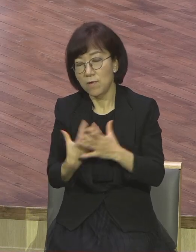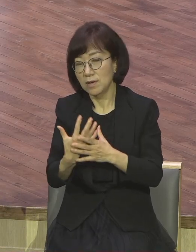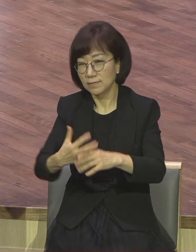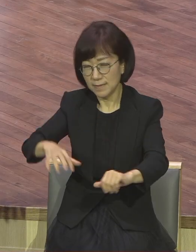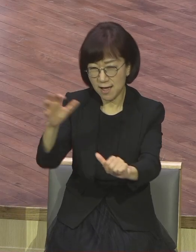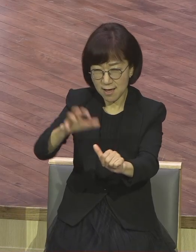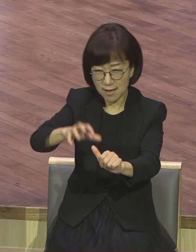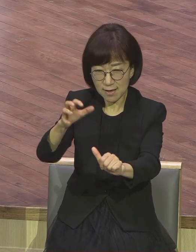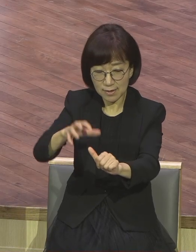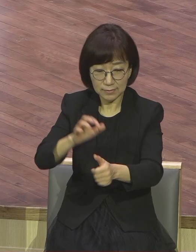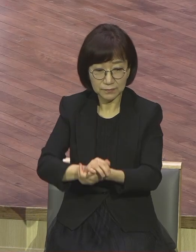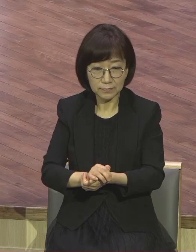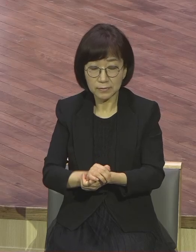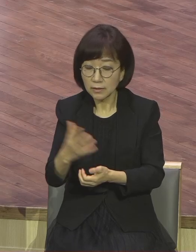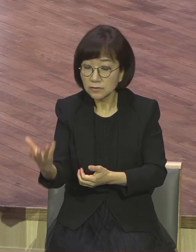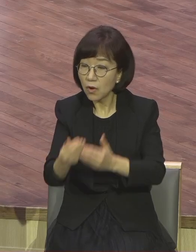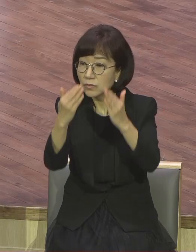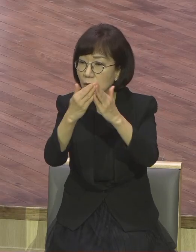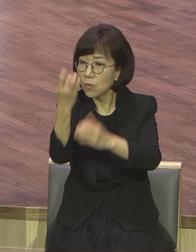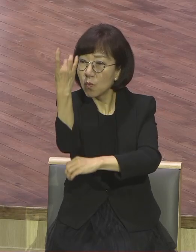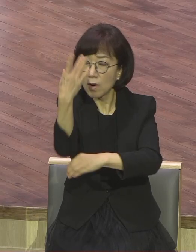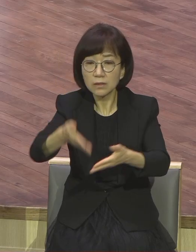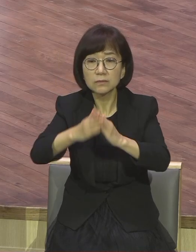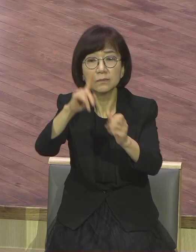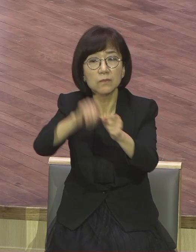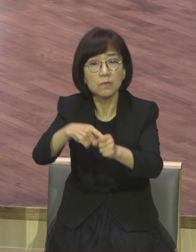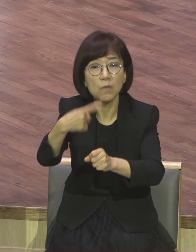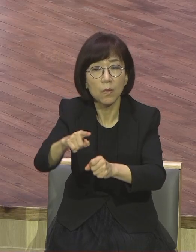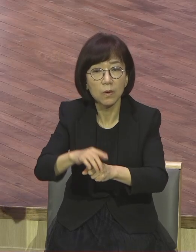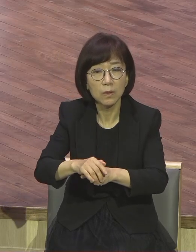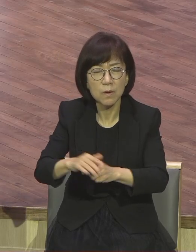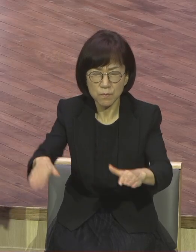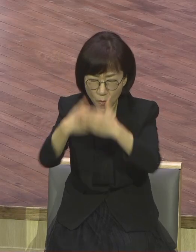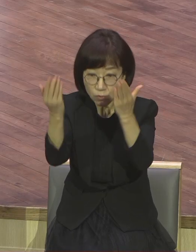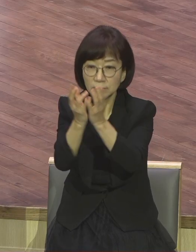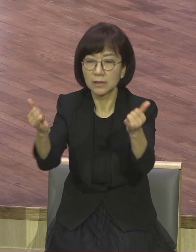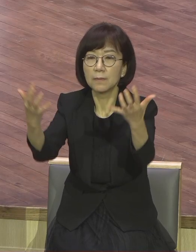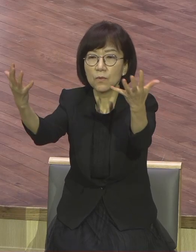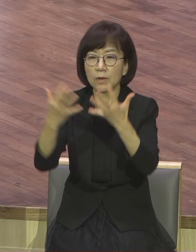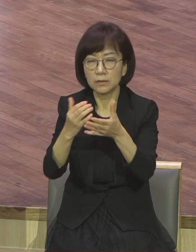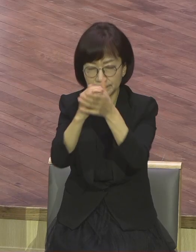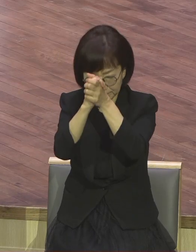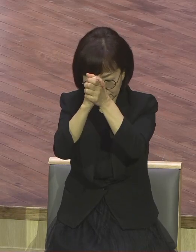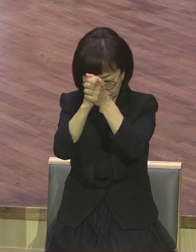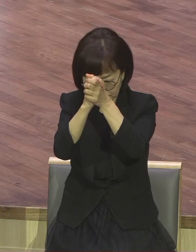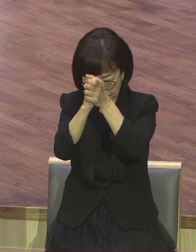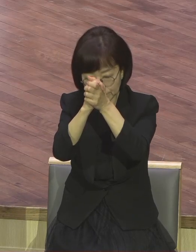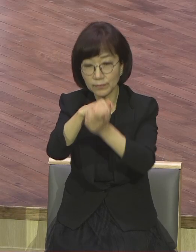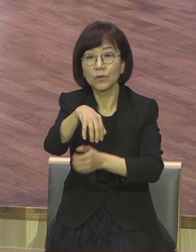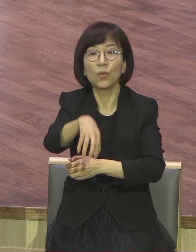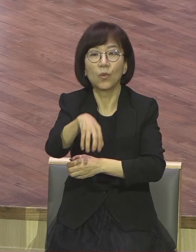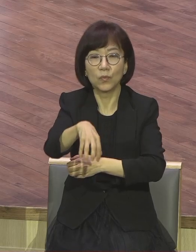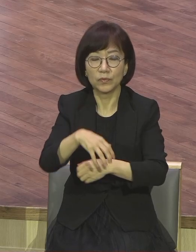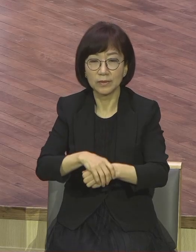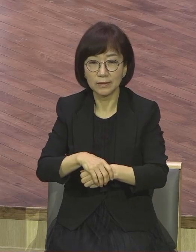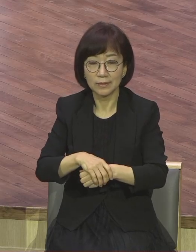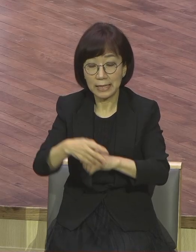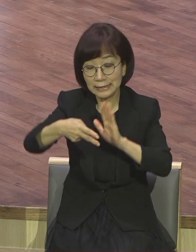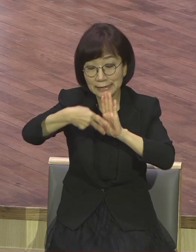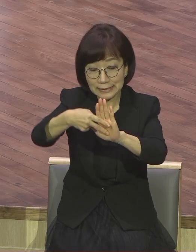본질적 미션에 대해서 언급합니다. 내 집은 만민이 기도하는 집이라 이 말씀은 2사의 56장 7절에